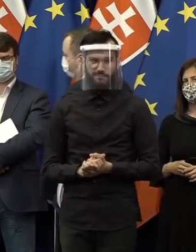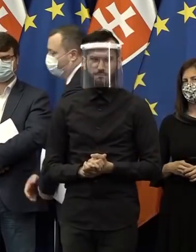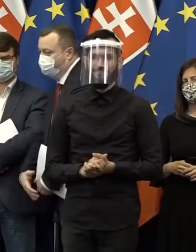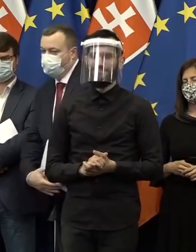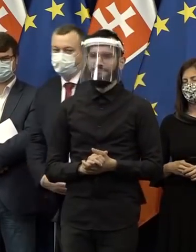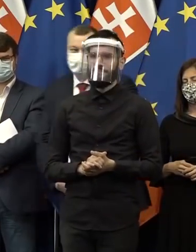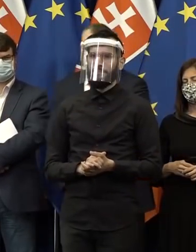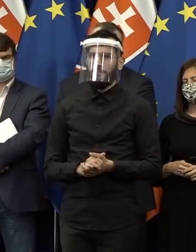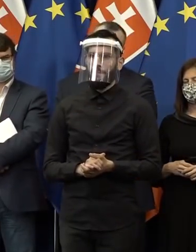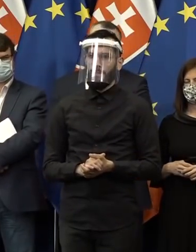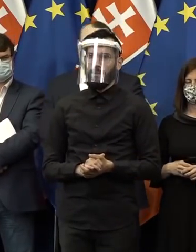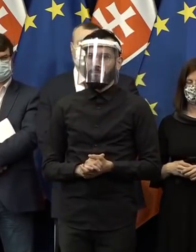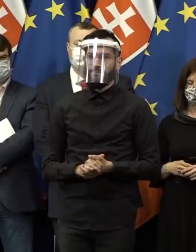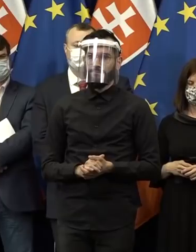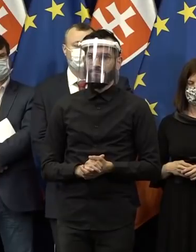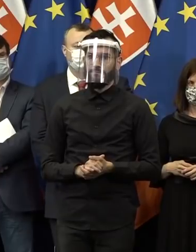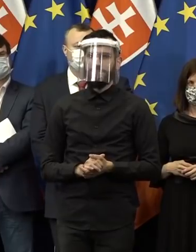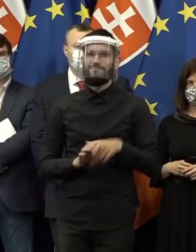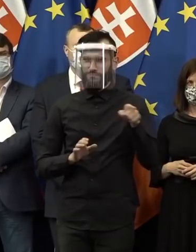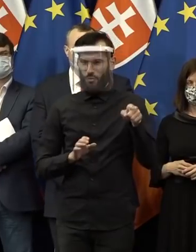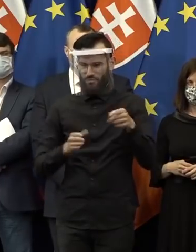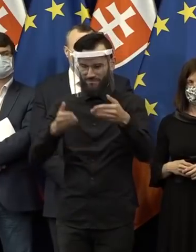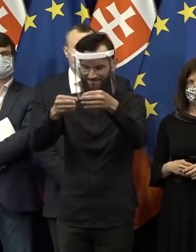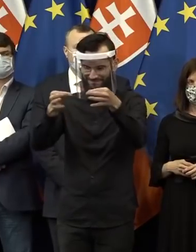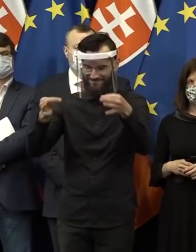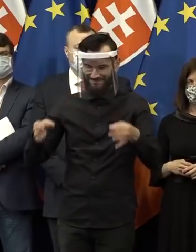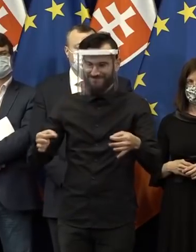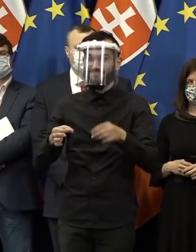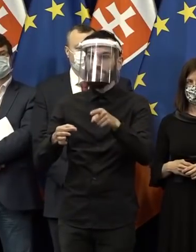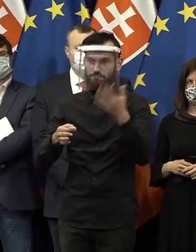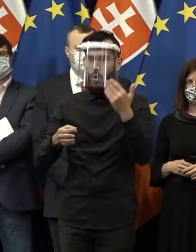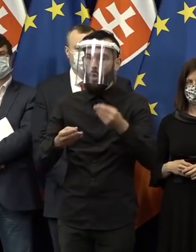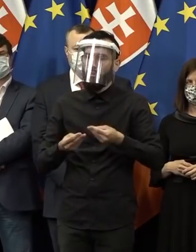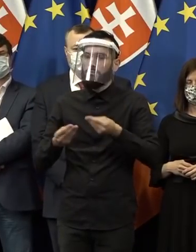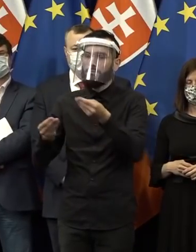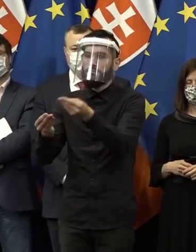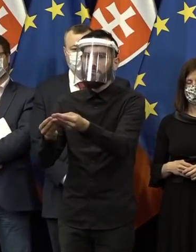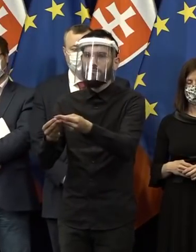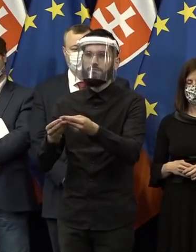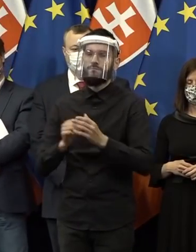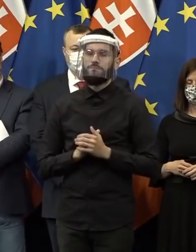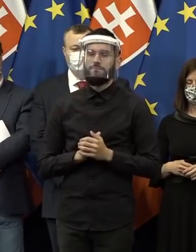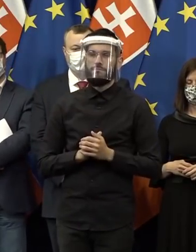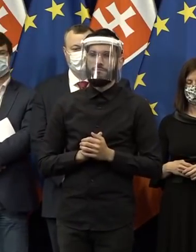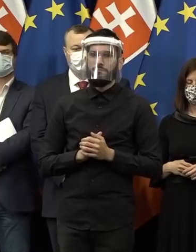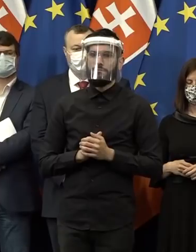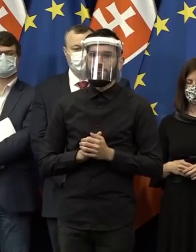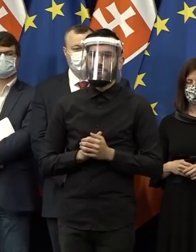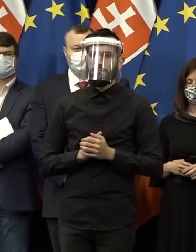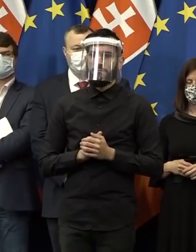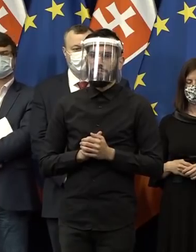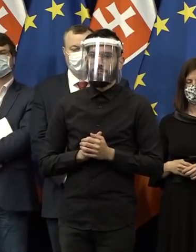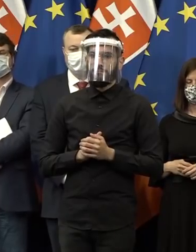Jedinú vec, ktorú sme možno v tejto verzii, ktorú sme potom aj dali do samostatnej inej oblasti, tak je